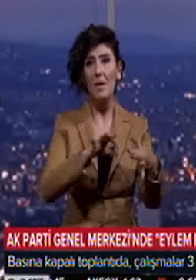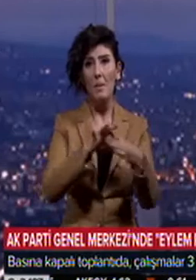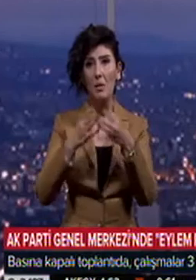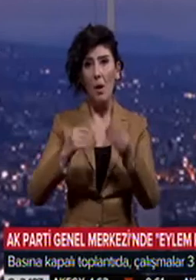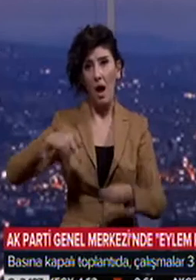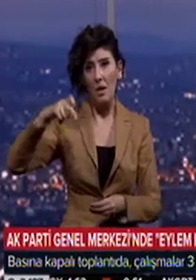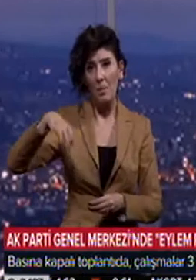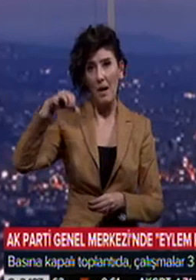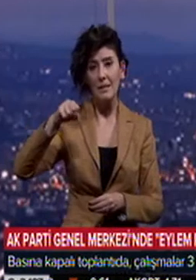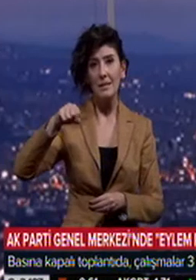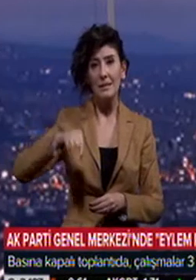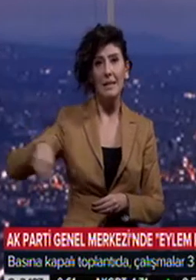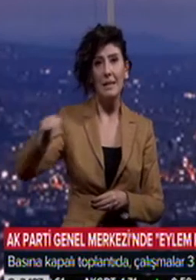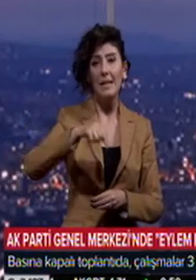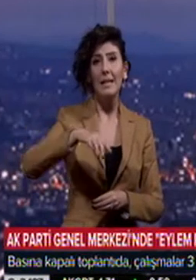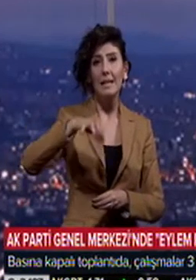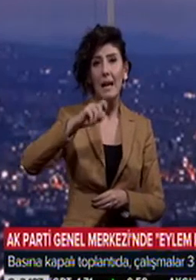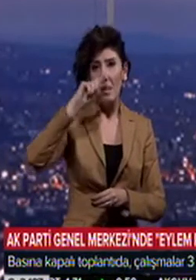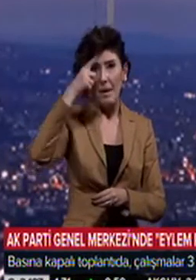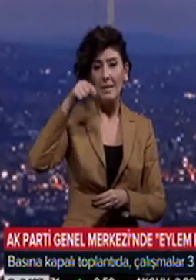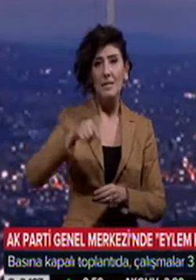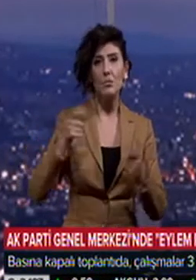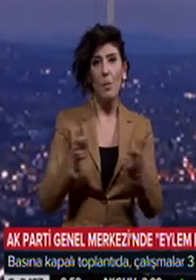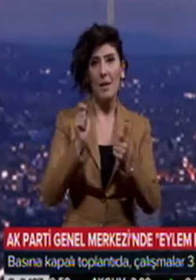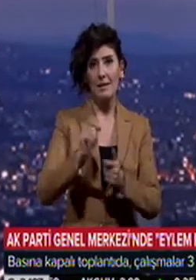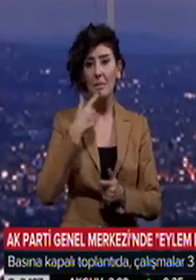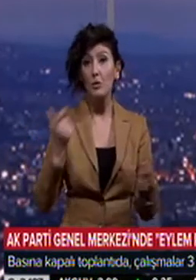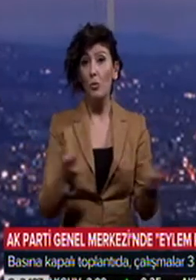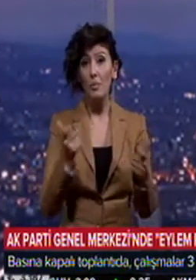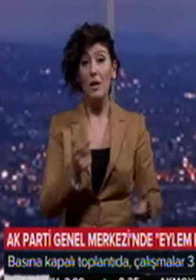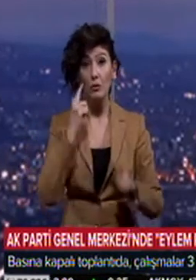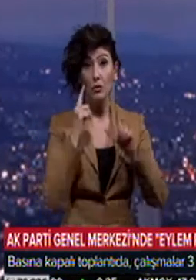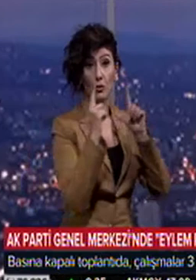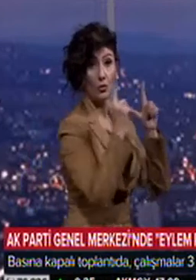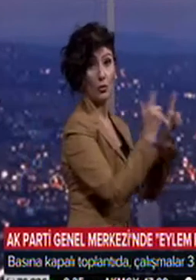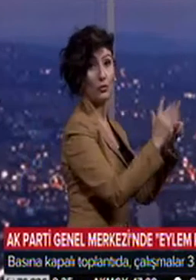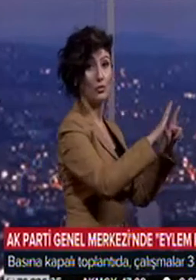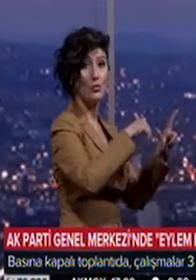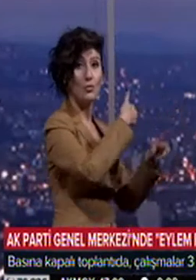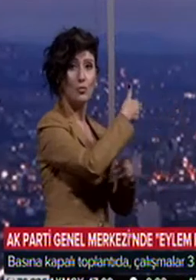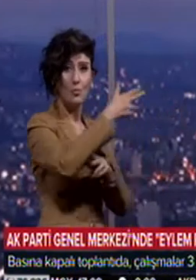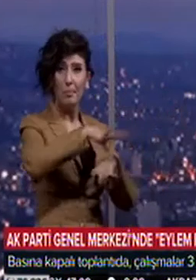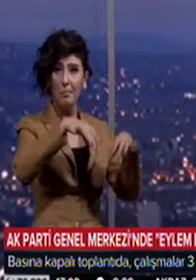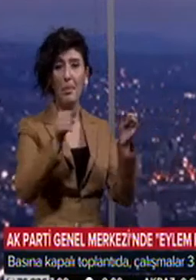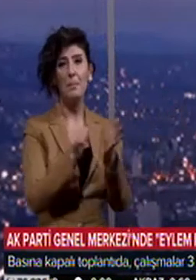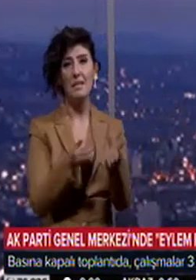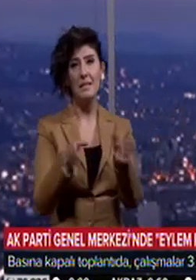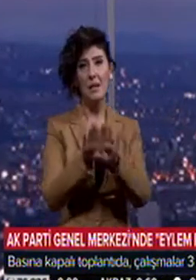olarak AK Parti Genel Merkezi'ndeki toplantıda değerlendirildi. Toplantı, görüntü alınmasının ardından basına kapalı devam